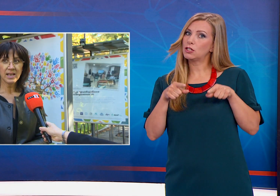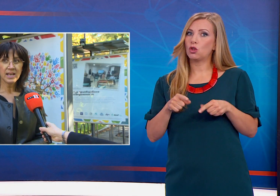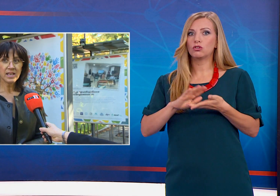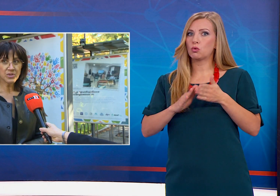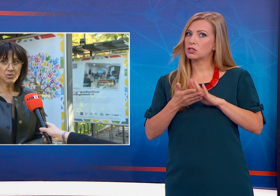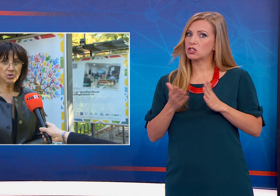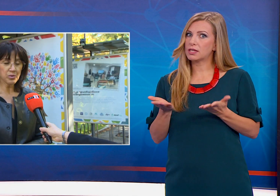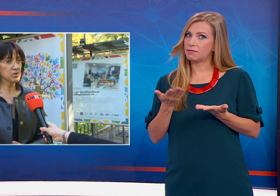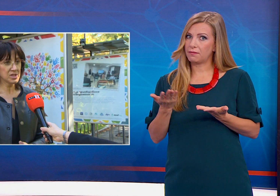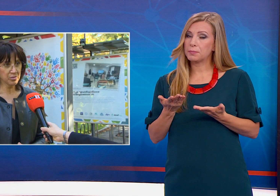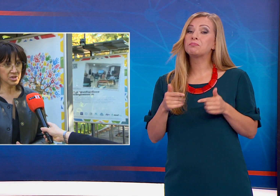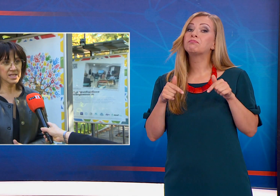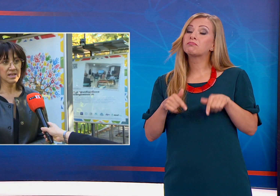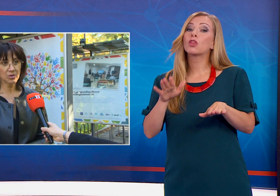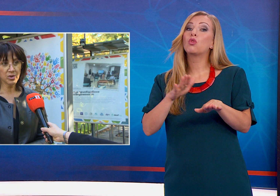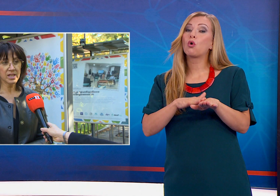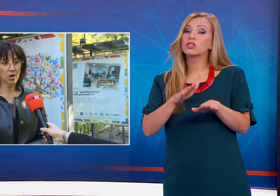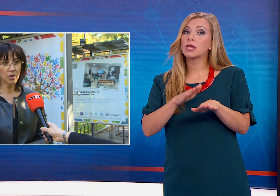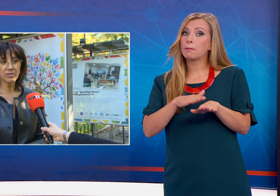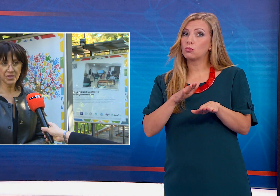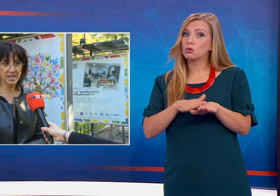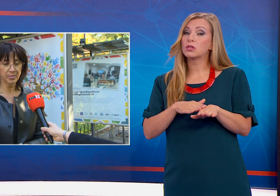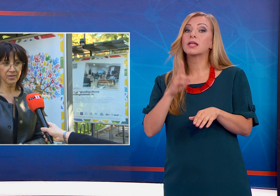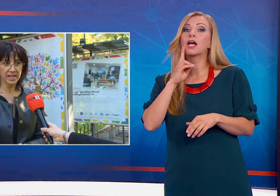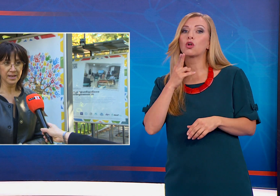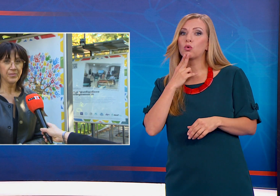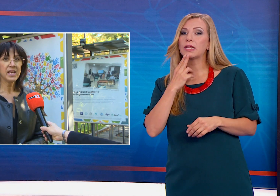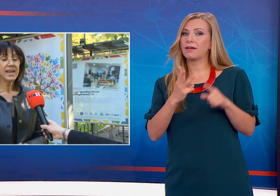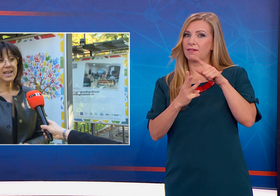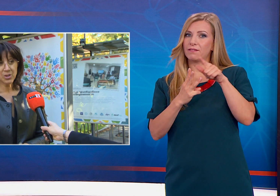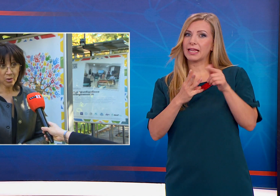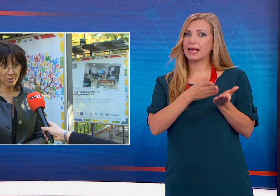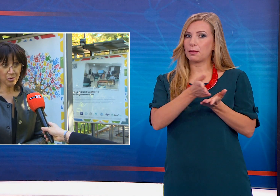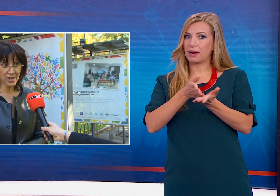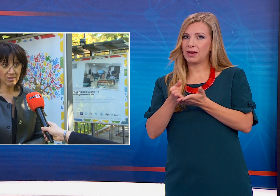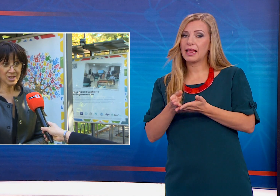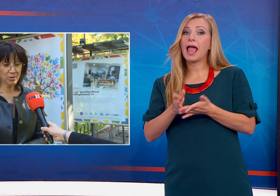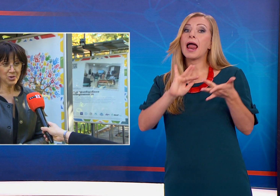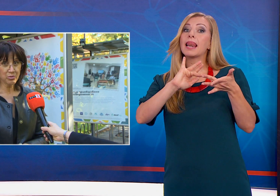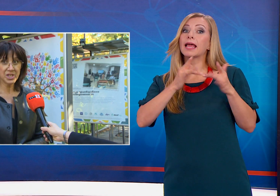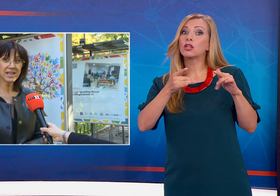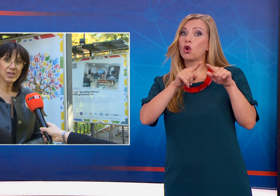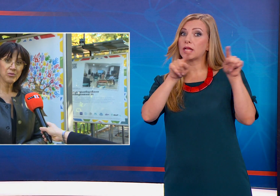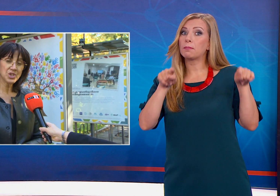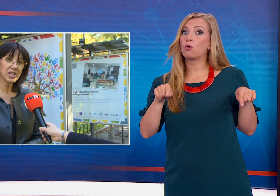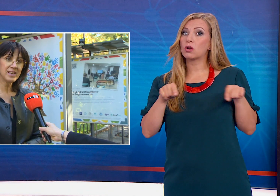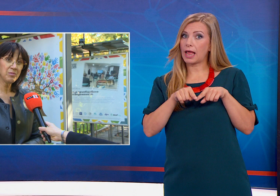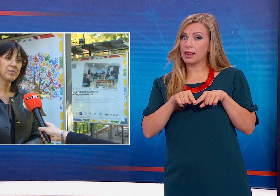И всъщност достъпността за глухите хора е в три направления. Електронен портал на Столична община, където вече имаме